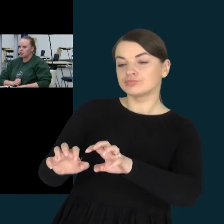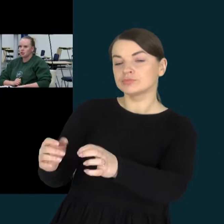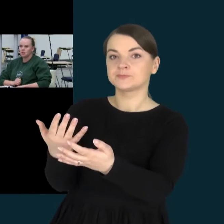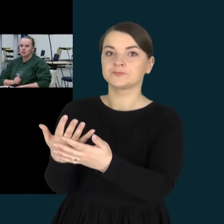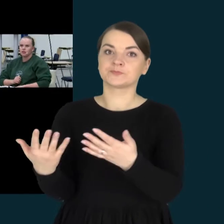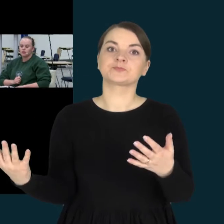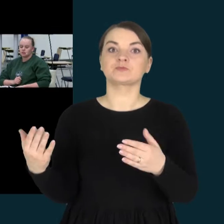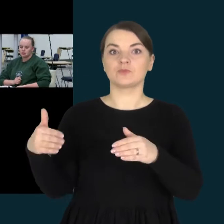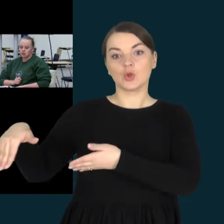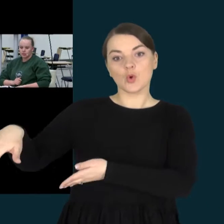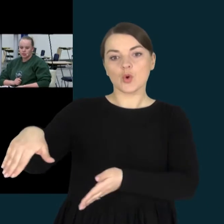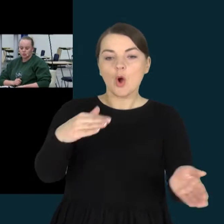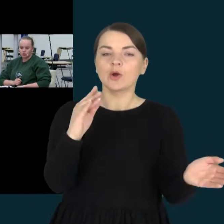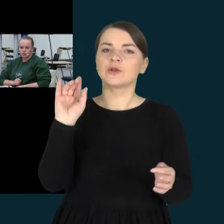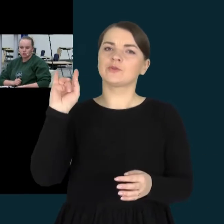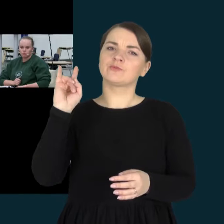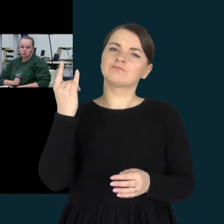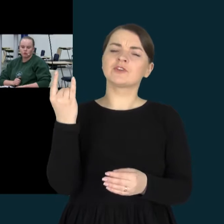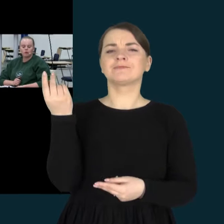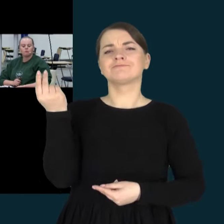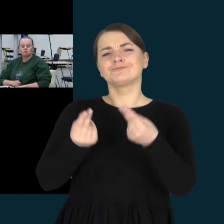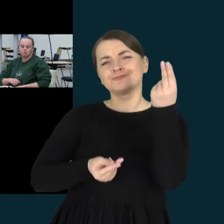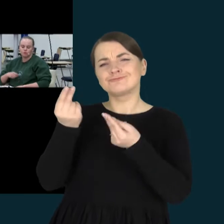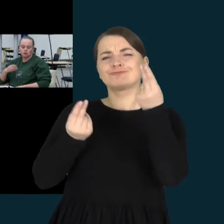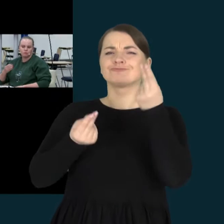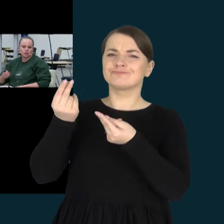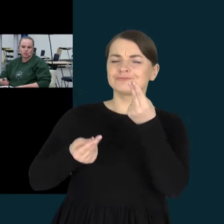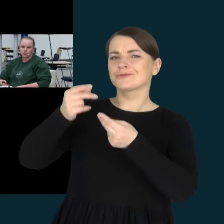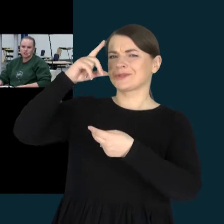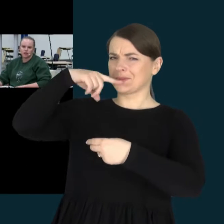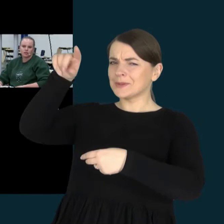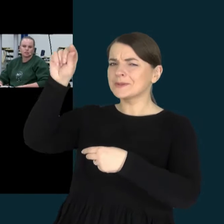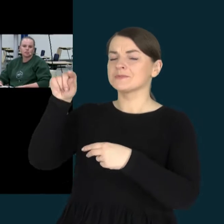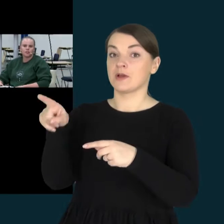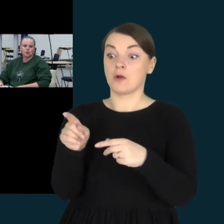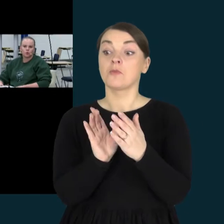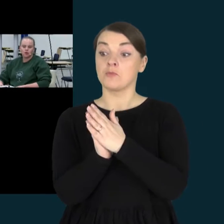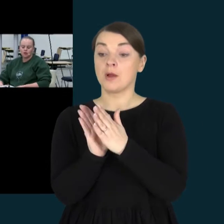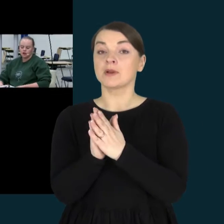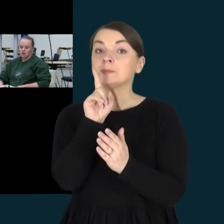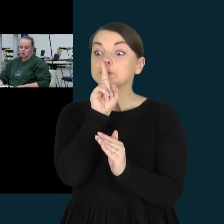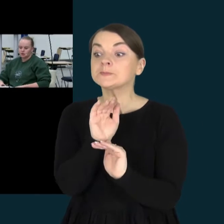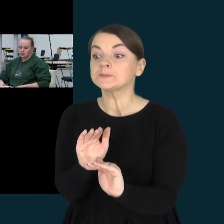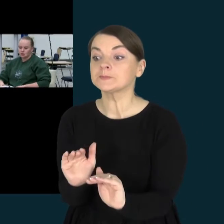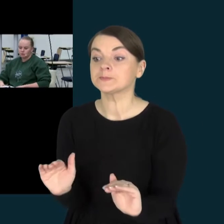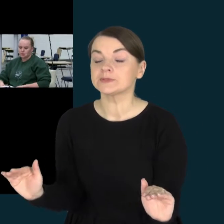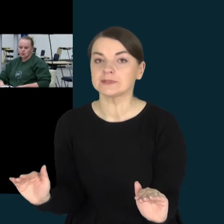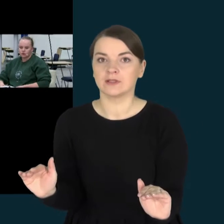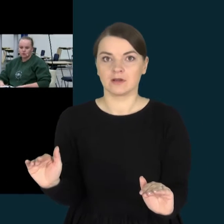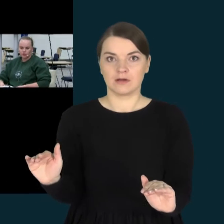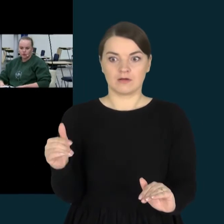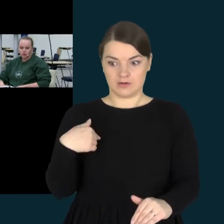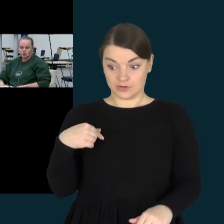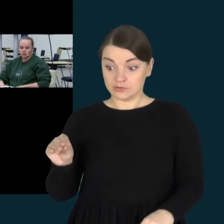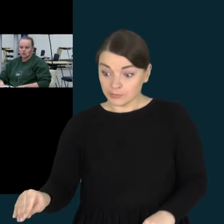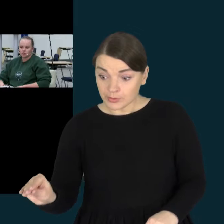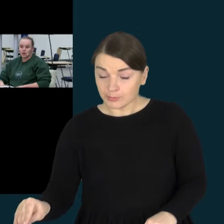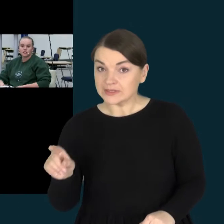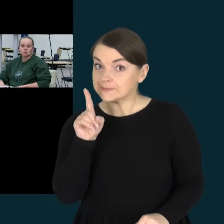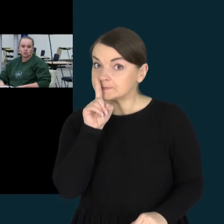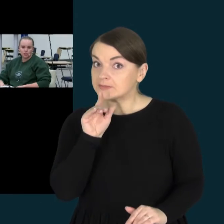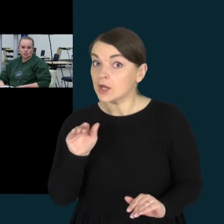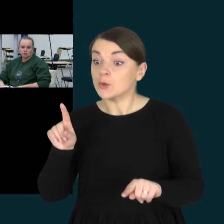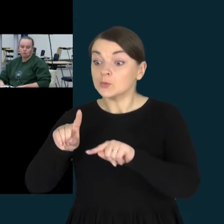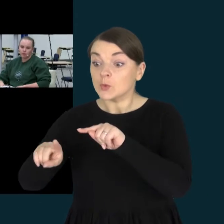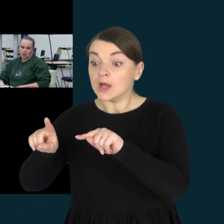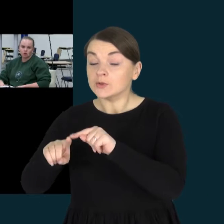koridoryje, linksminosi, buvo paprašyta elgtis tyliau. Pasakiau vaikui, kad